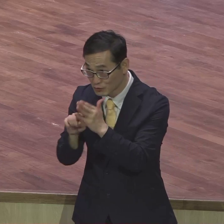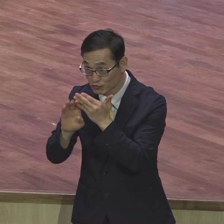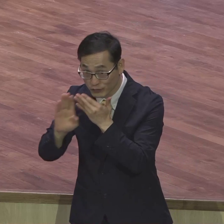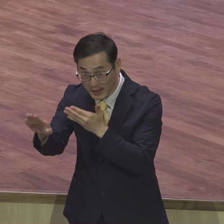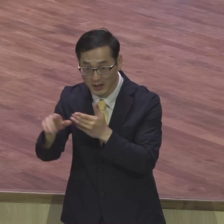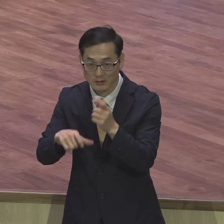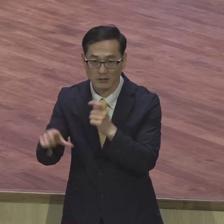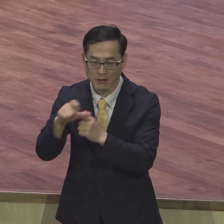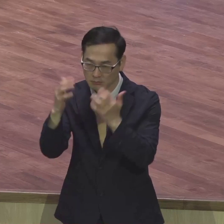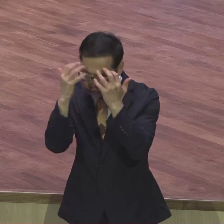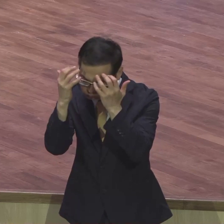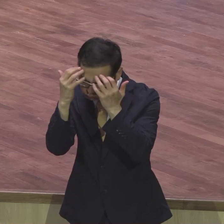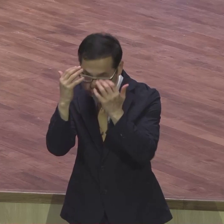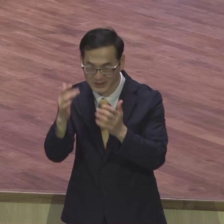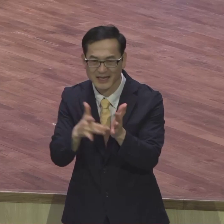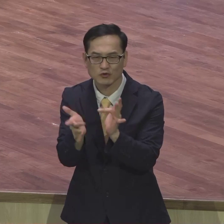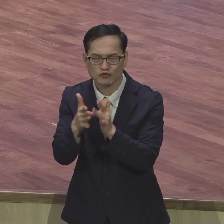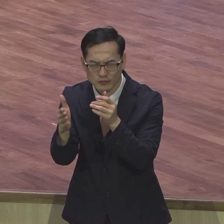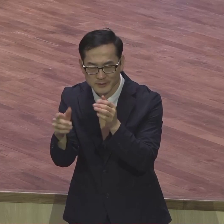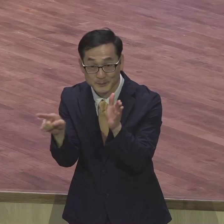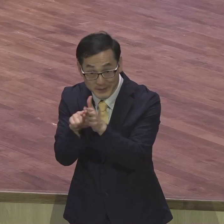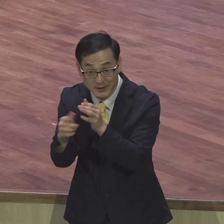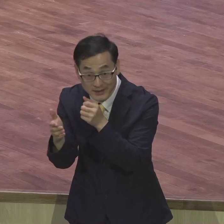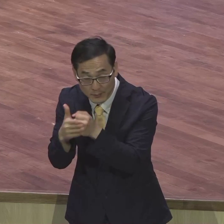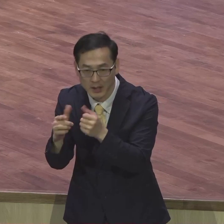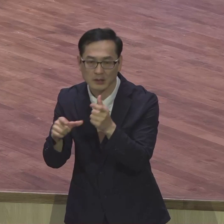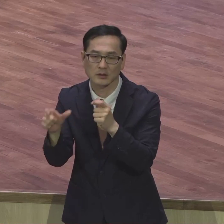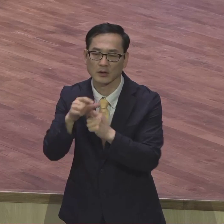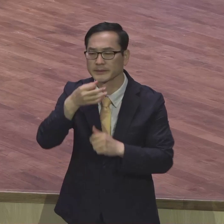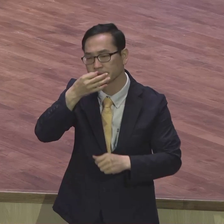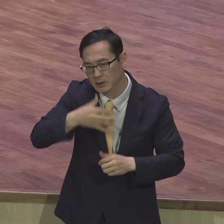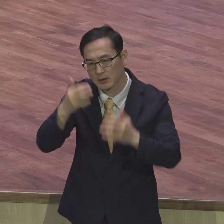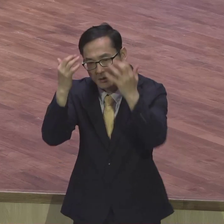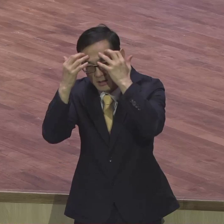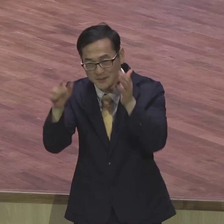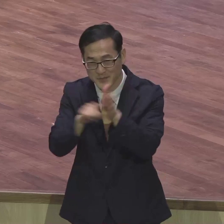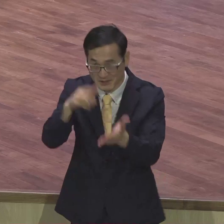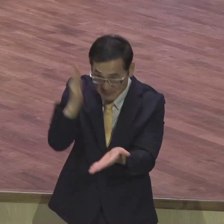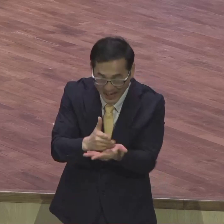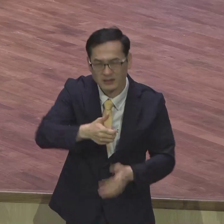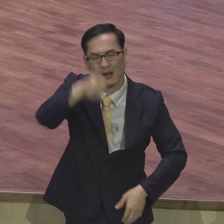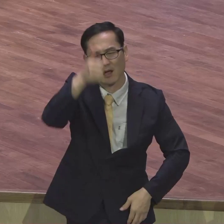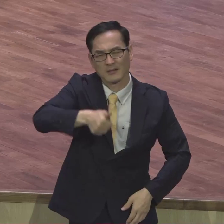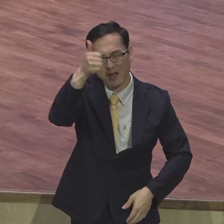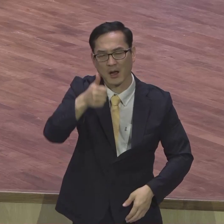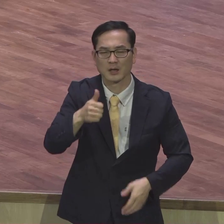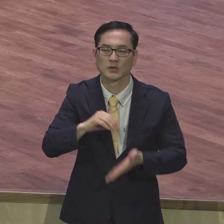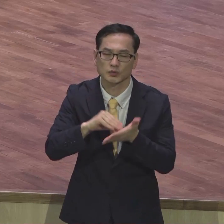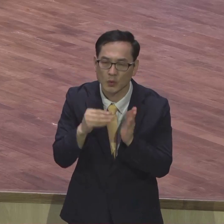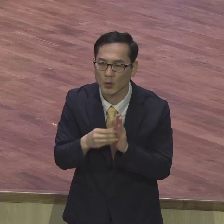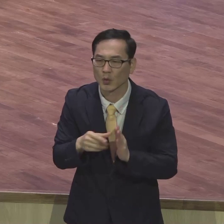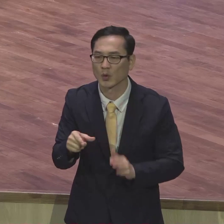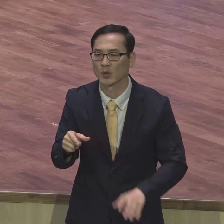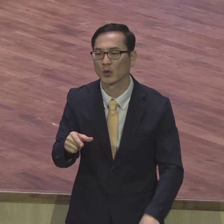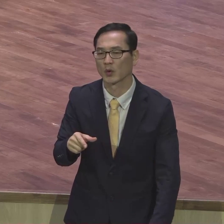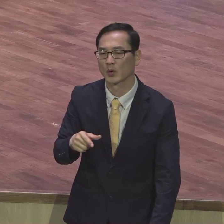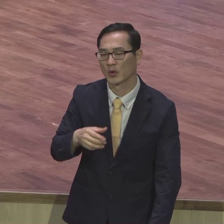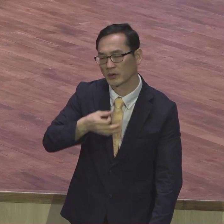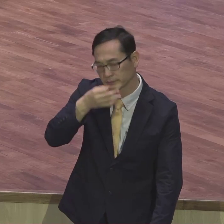예수 믿는 것 때문에 신앙생활한 것 때문에 예원교회 나오는 것 때문에 불이익을 당할 수도 있어요